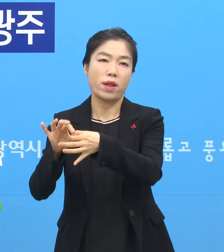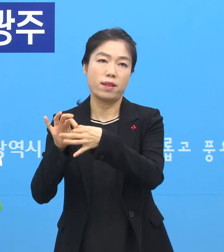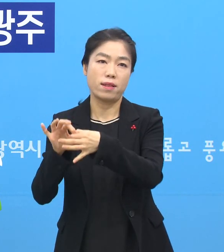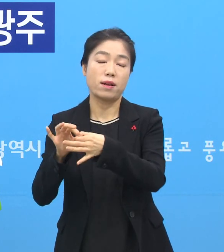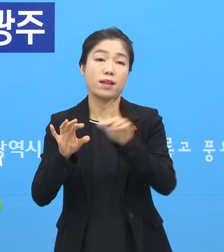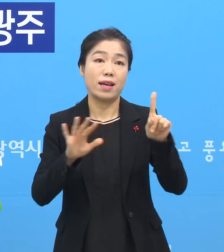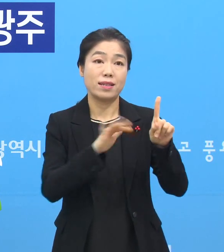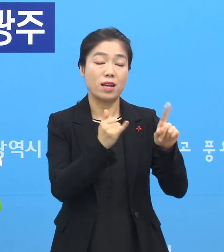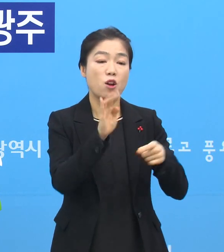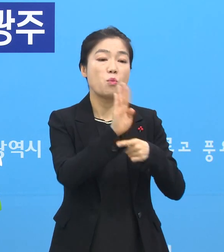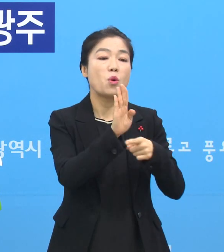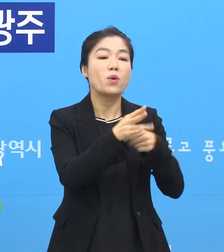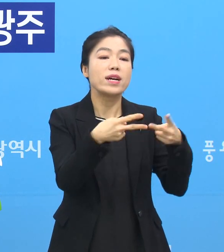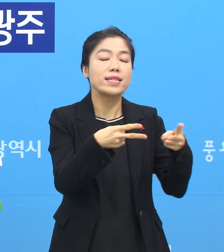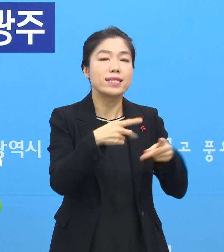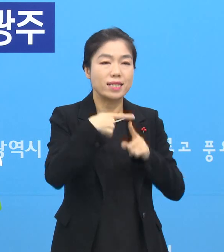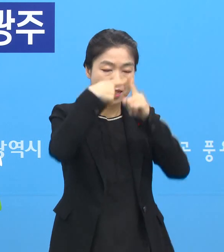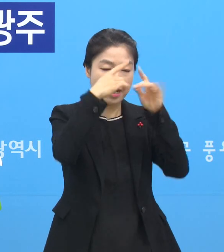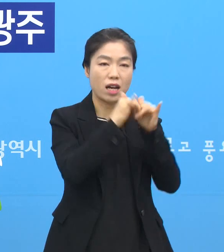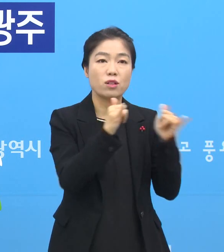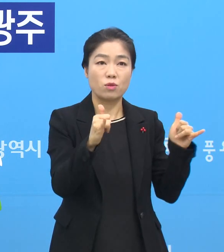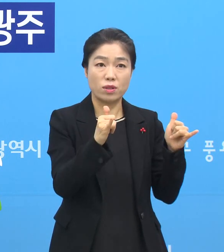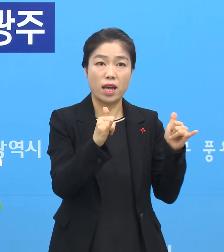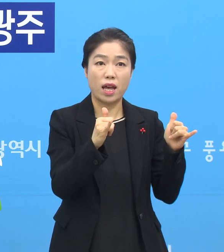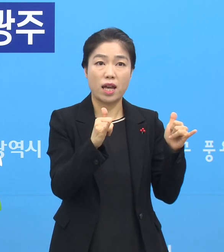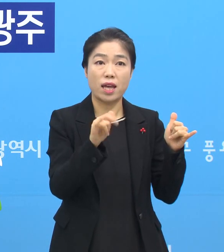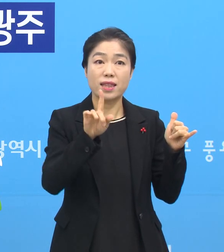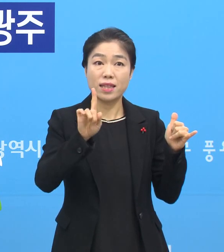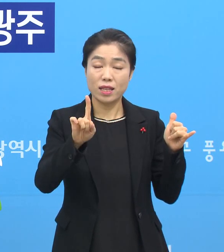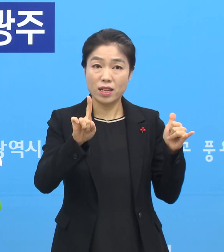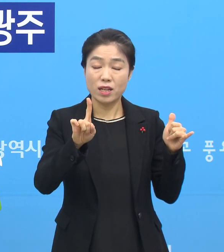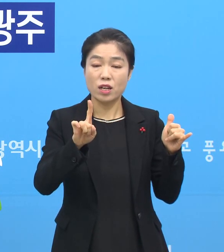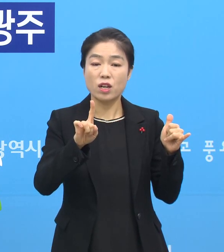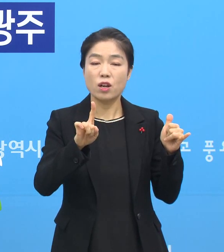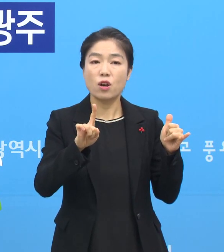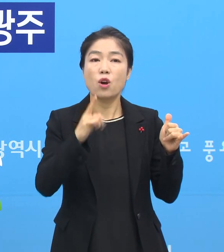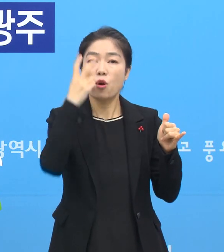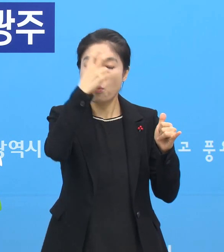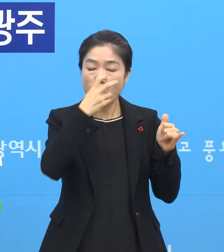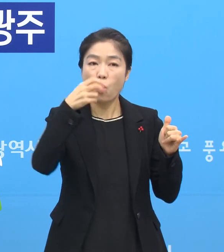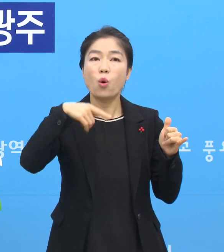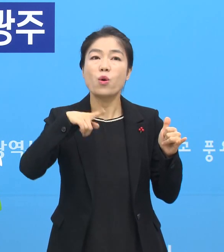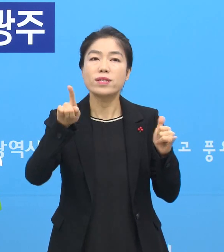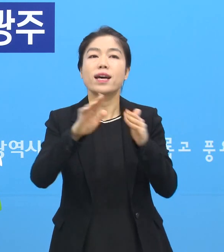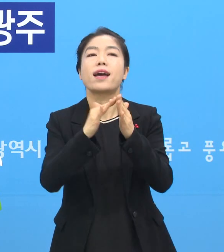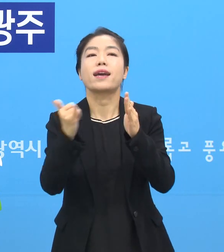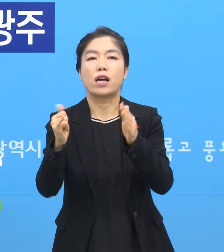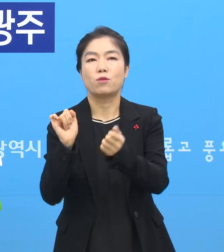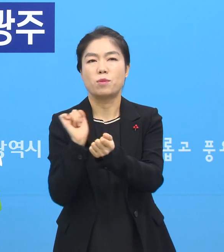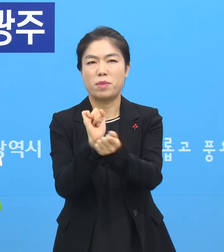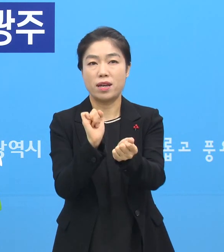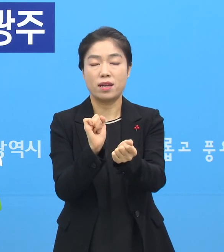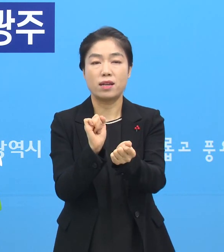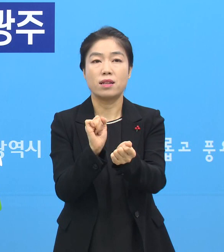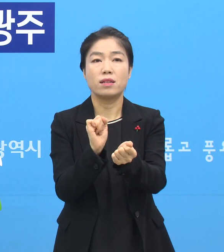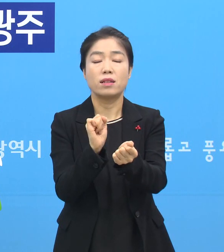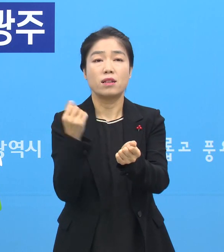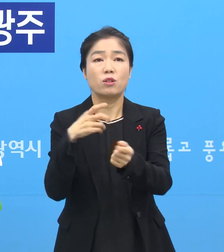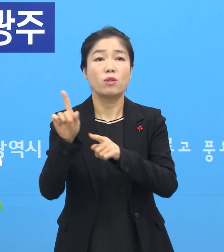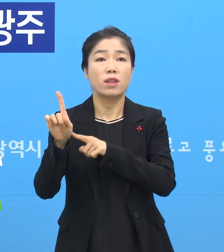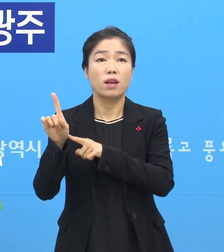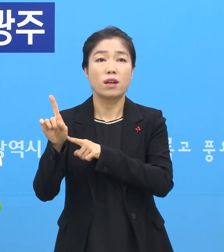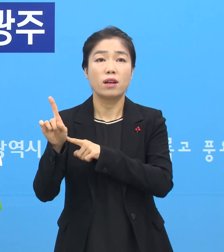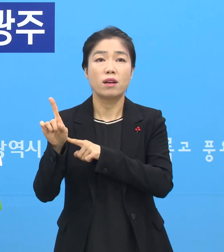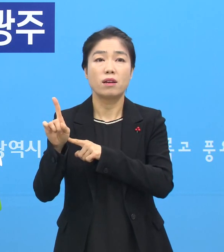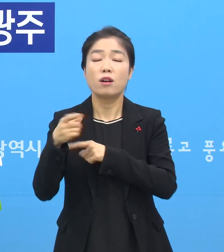1명은 본관 2층의 간호사고요. 또 1명은 요양보호사의 가족입니다. 그리고 또 1명은